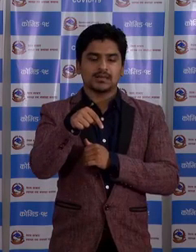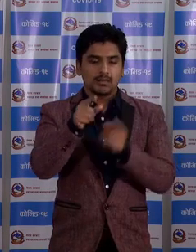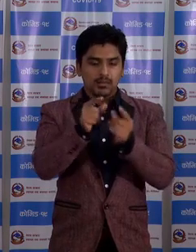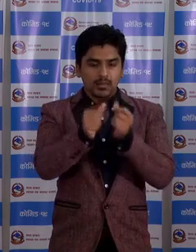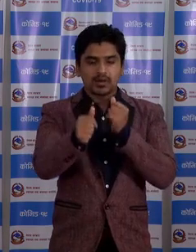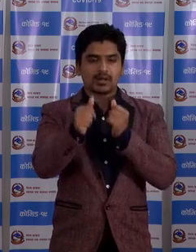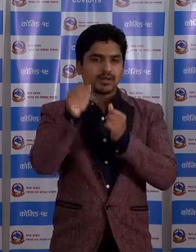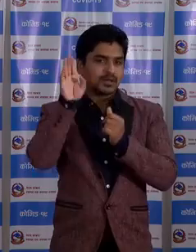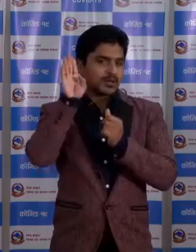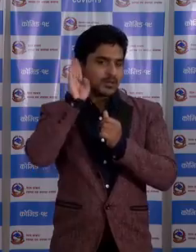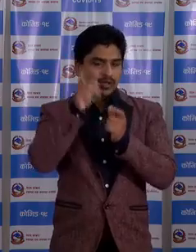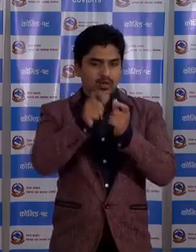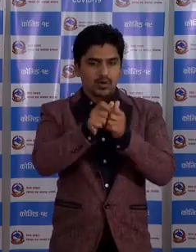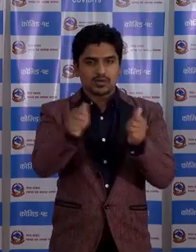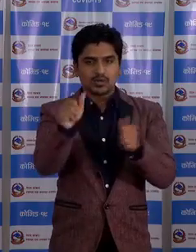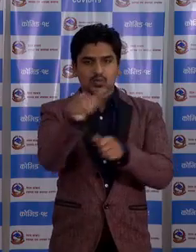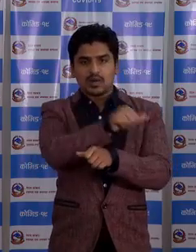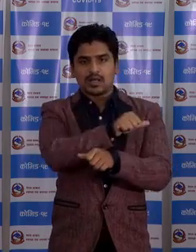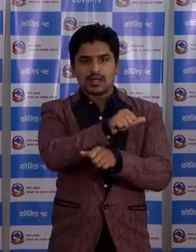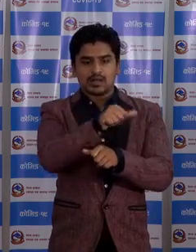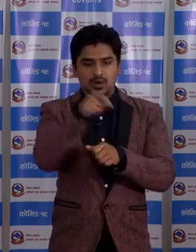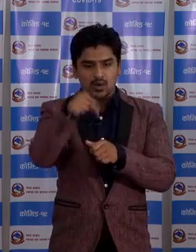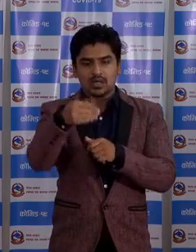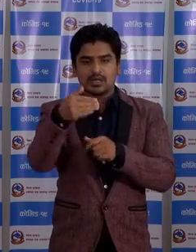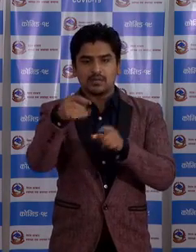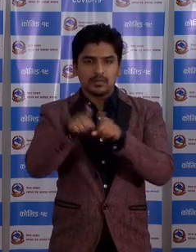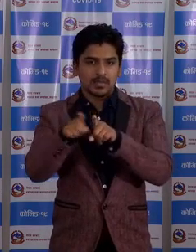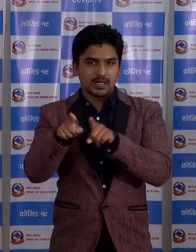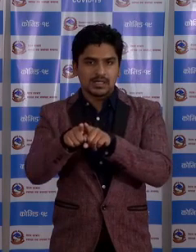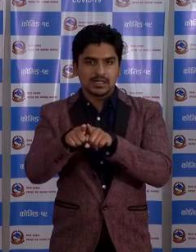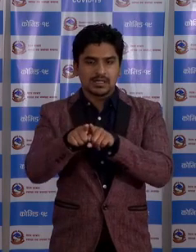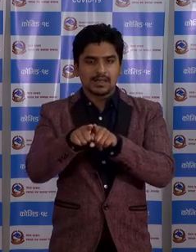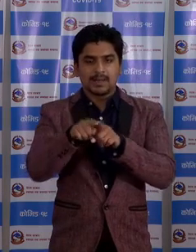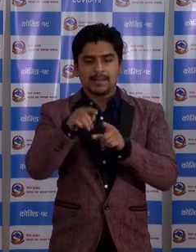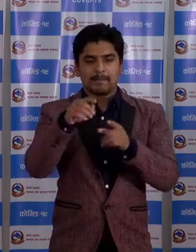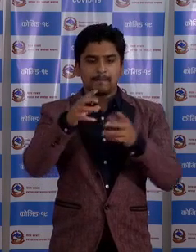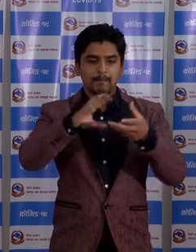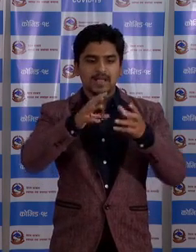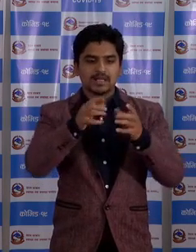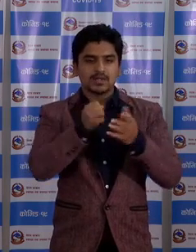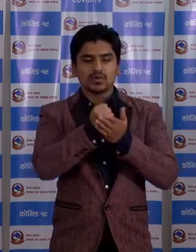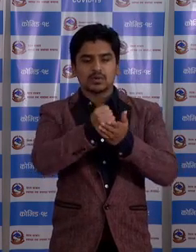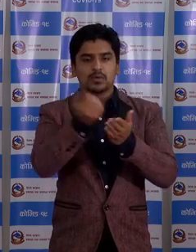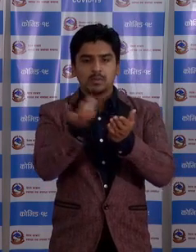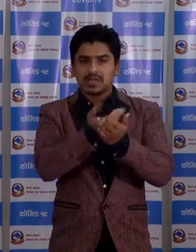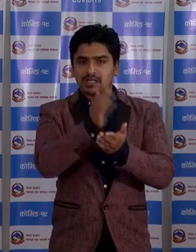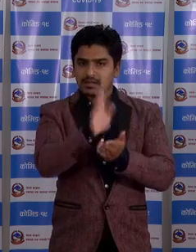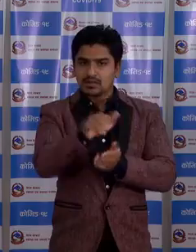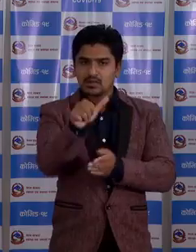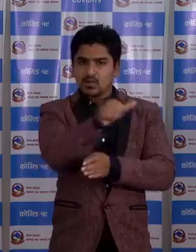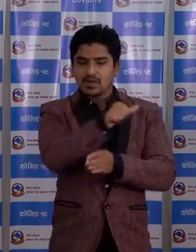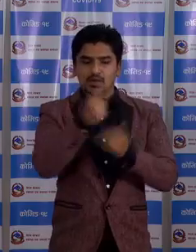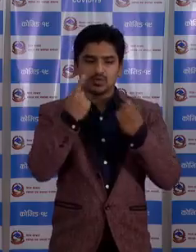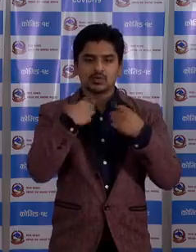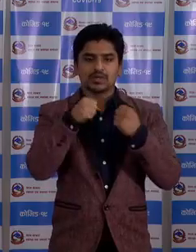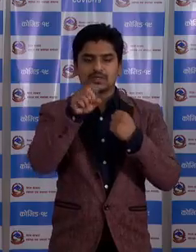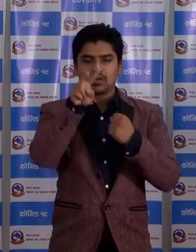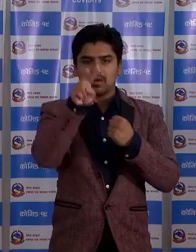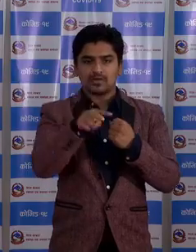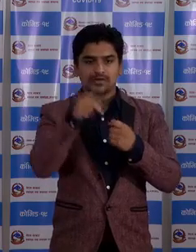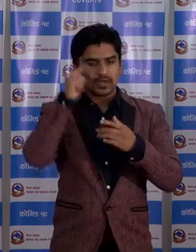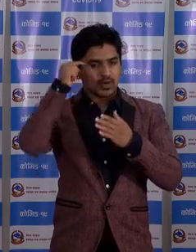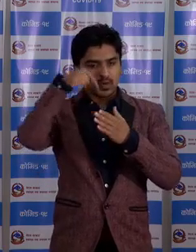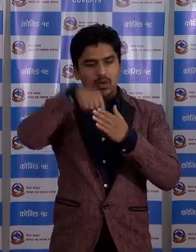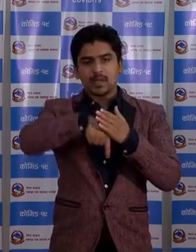पर्खरेको समाचार अनुशार वहां अज़ाई पनी फेंटिलेटर मा रहनु भहेको छो वहांको स्वास्थे इस्तिती